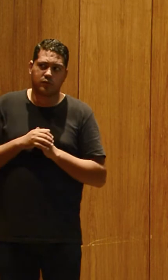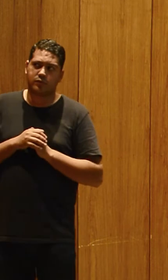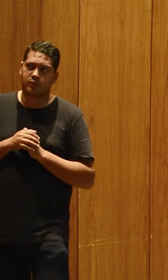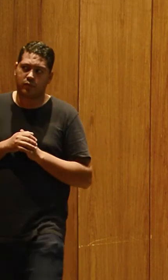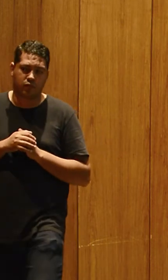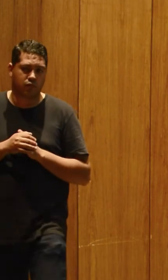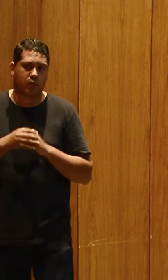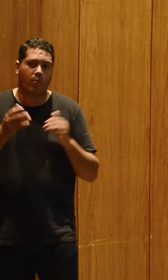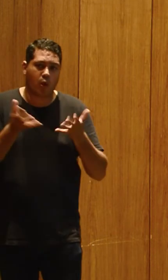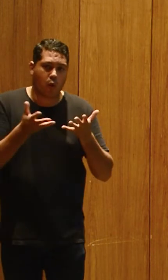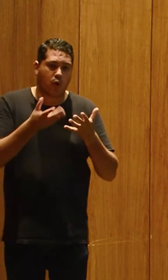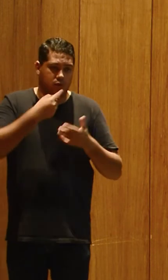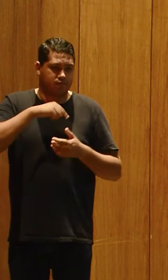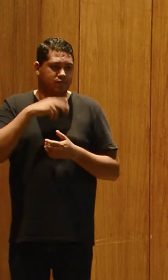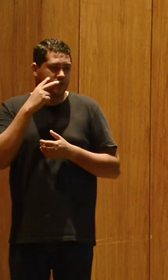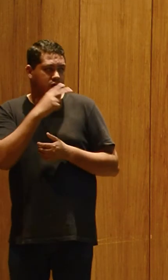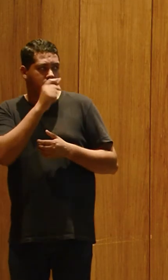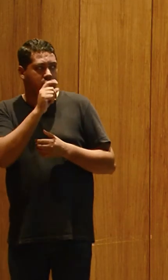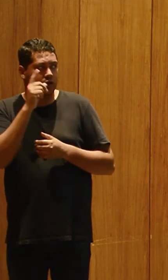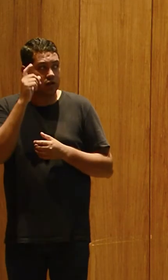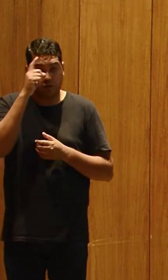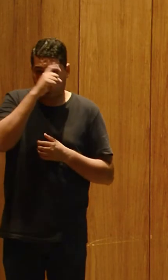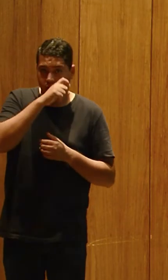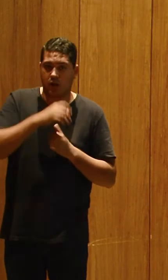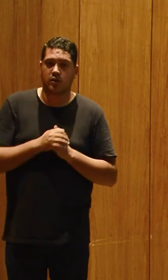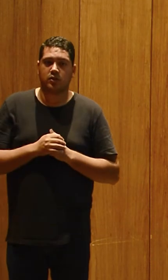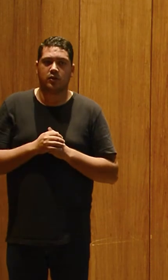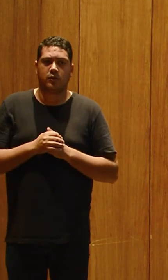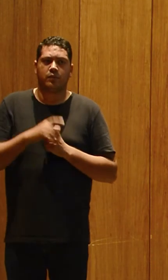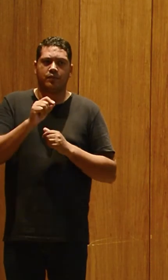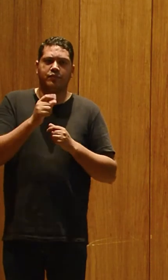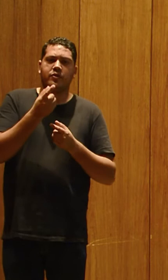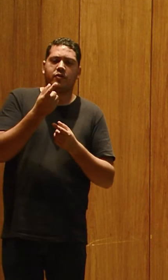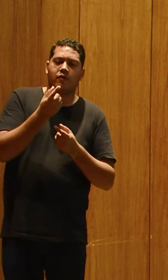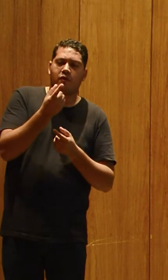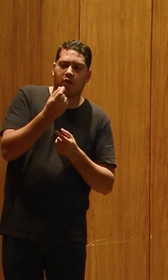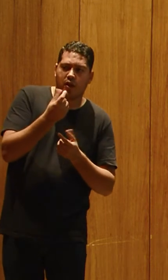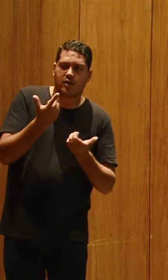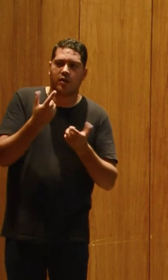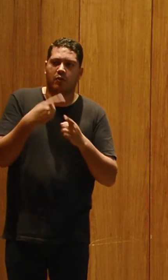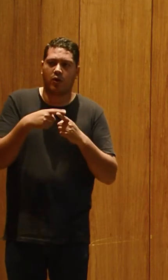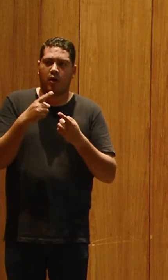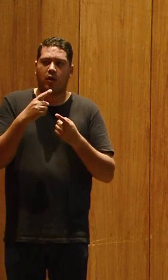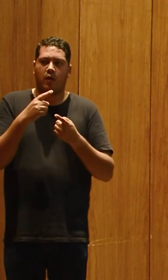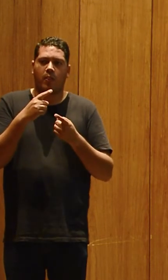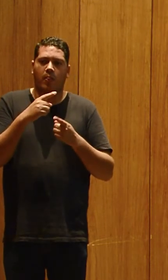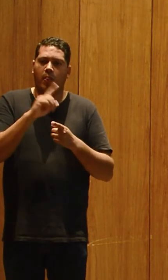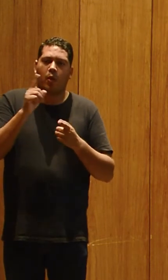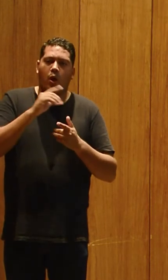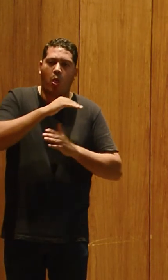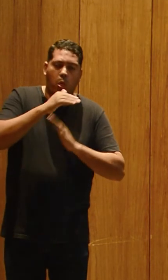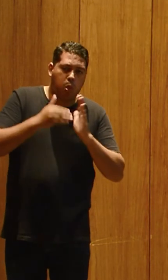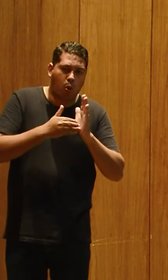uma das coisas que a gente vê uma grande dificuldade é o quê? A questão financeira, porque nem todos os exames são cobertos pelo plano de